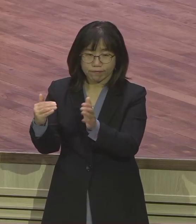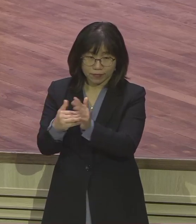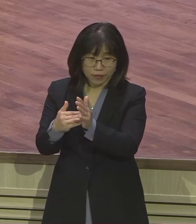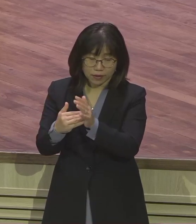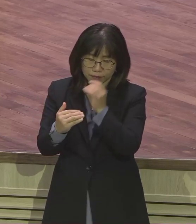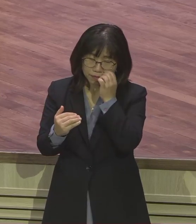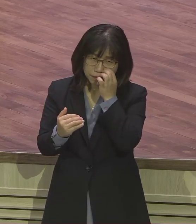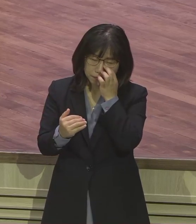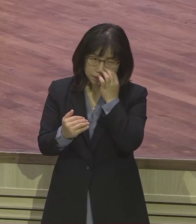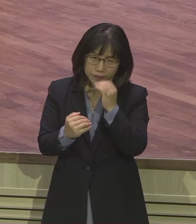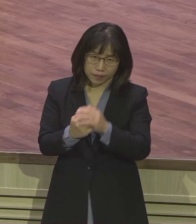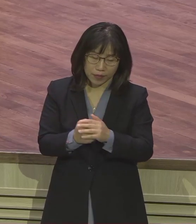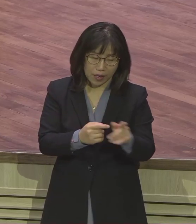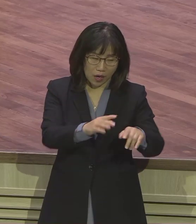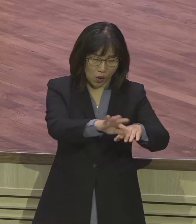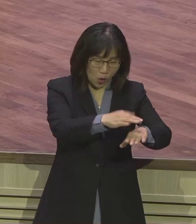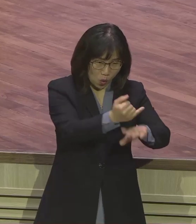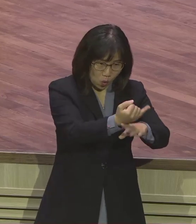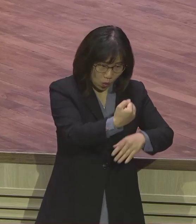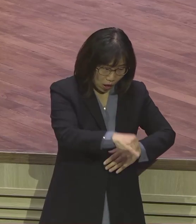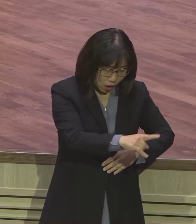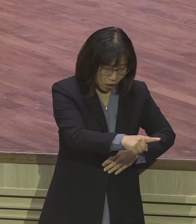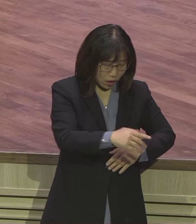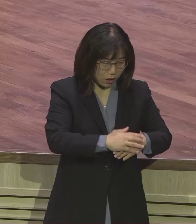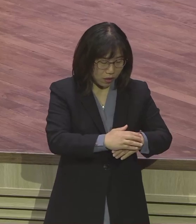모욕하다가 갈 데가 있단 말이에요. 보니까 딱 들어오는데